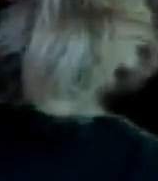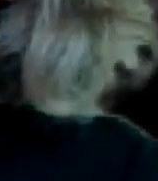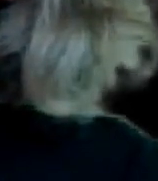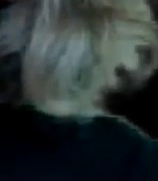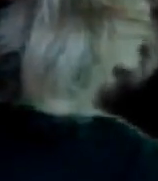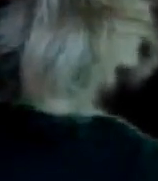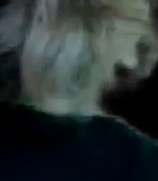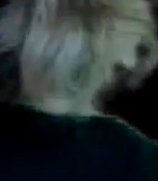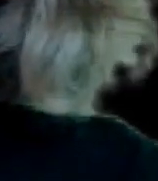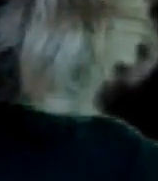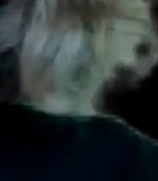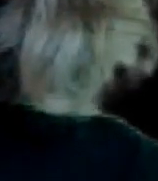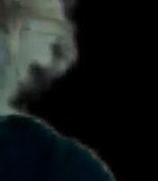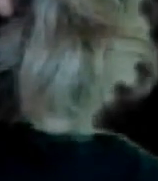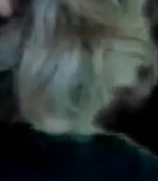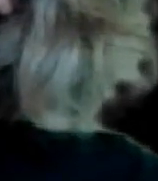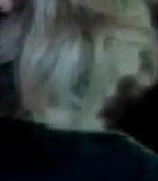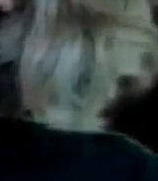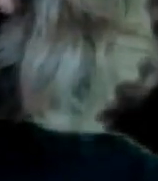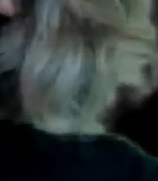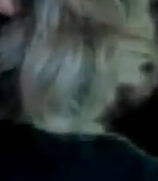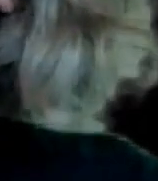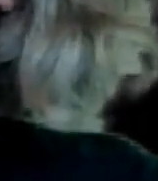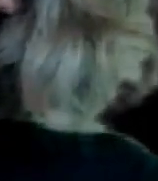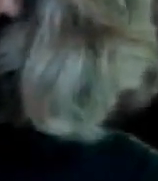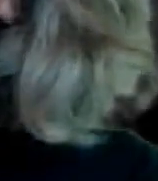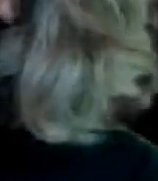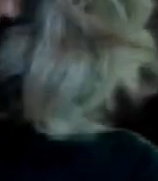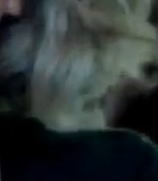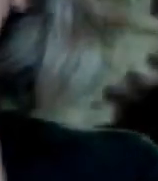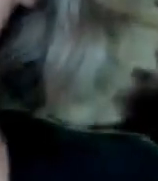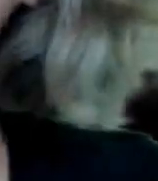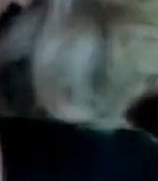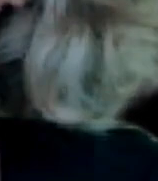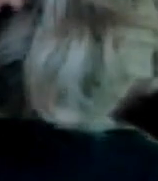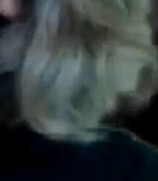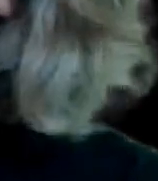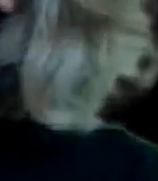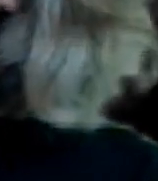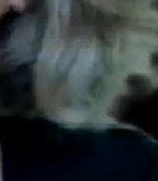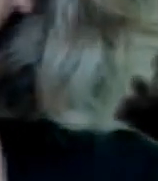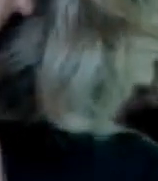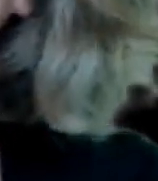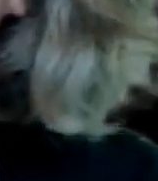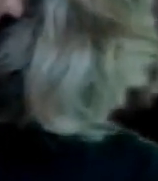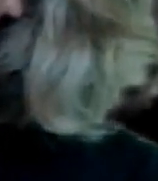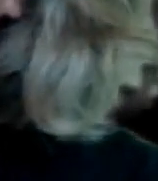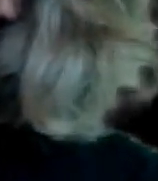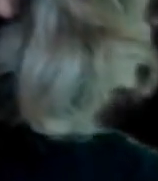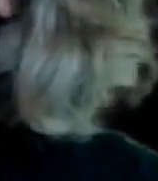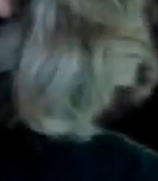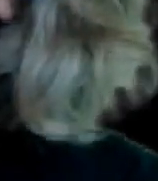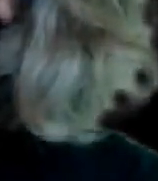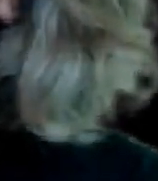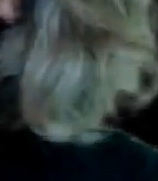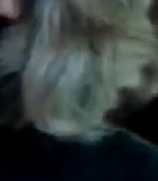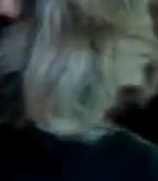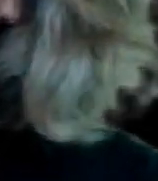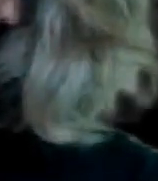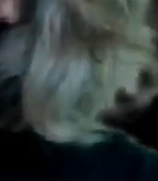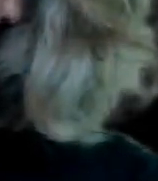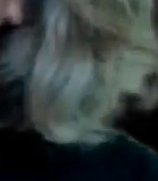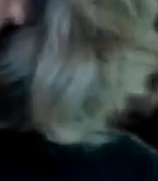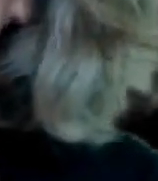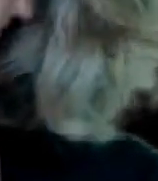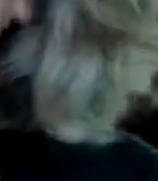Que los Pseudoperiodistas En beneficio De toda la nación Porque no les mentimos Al hacer